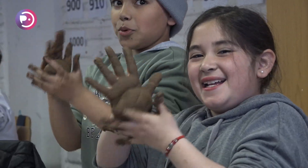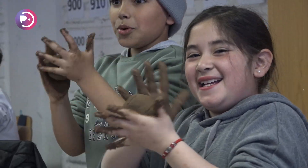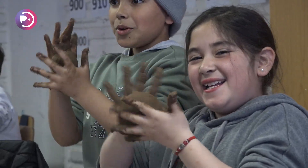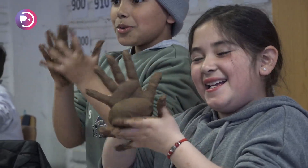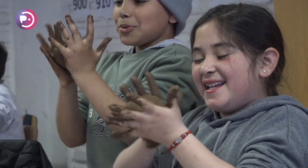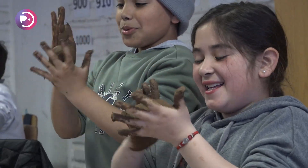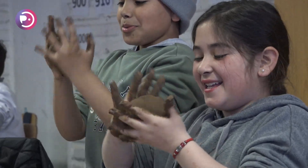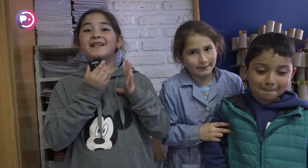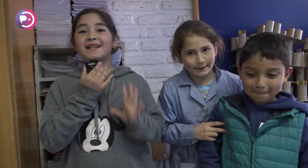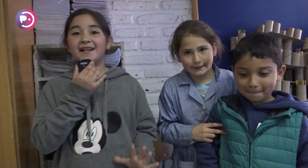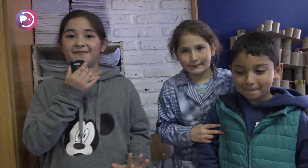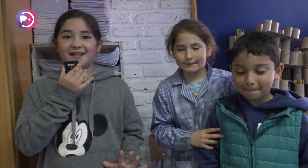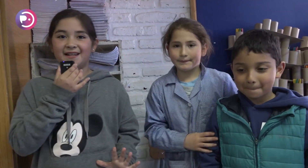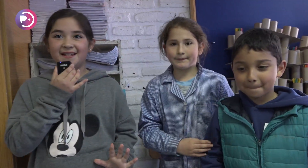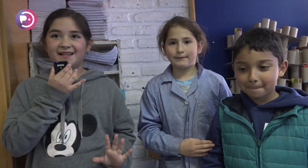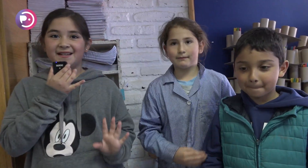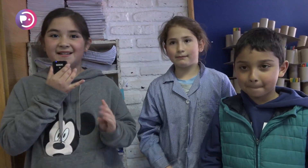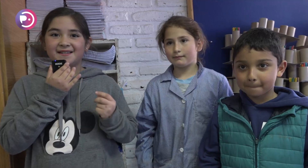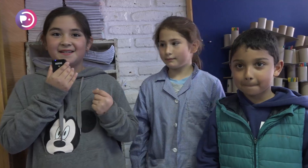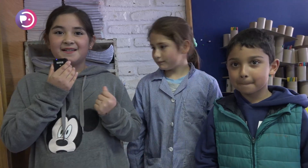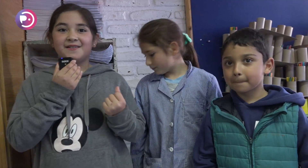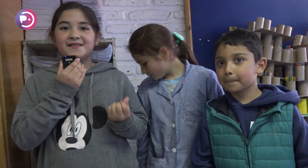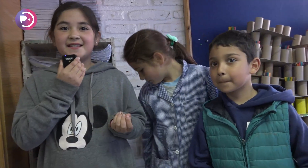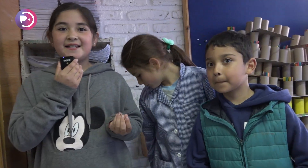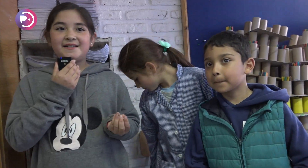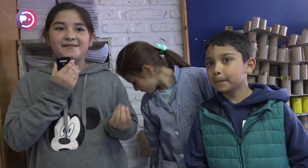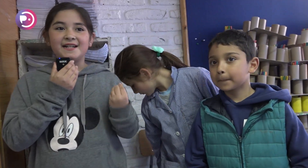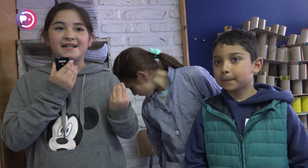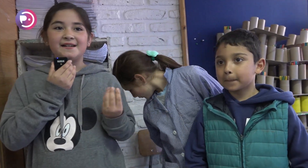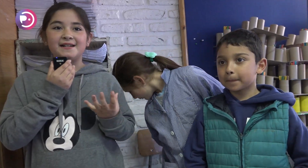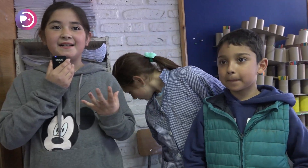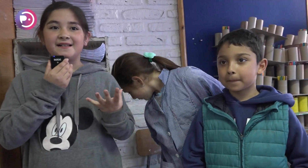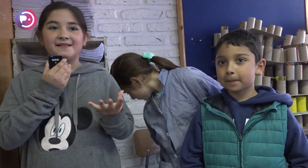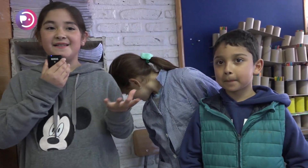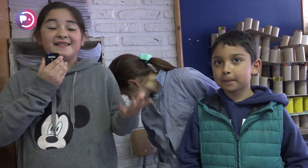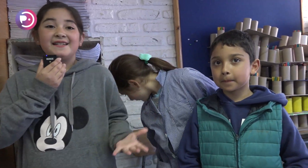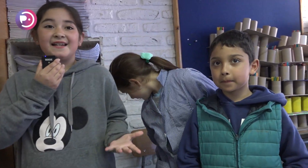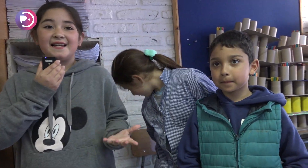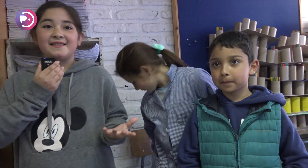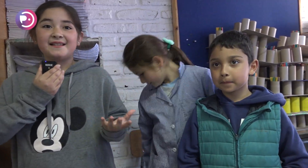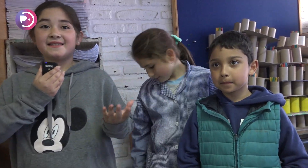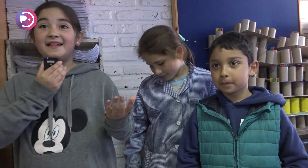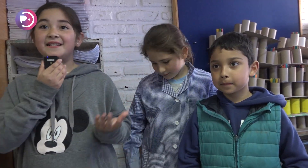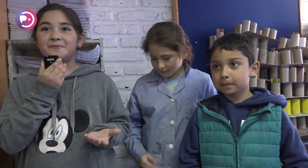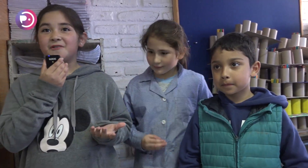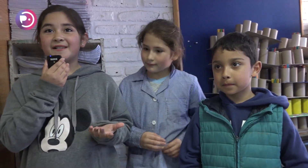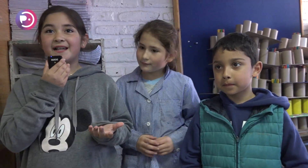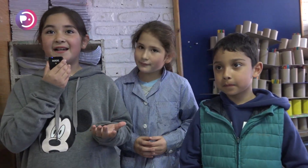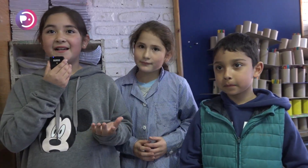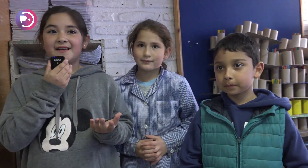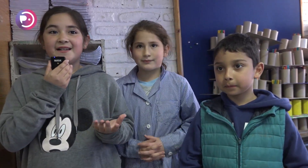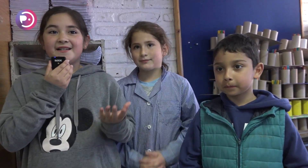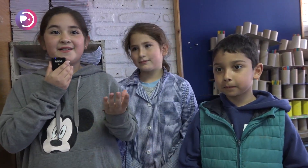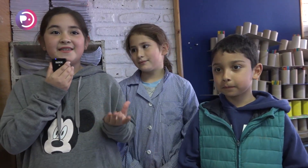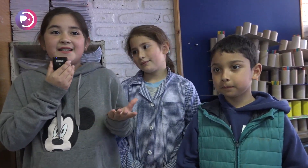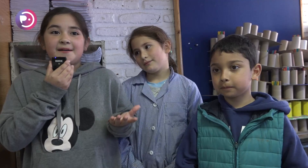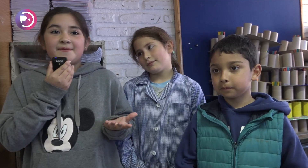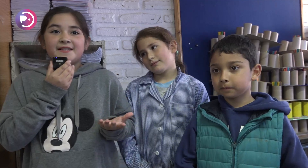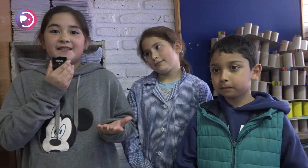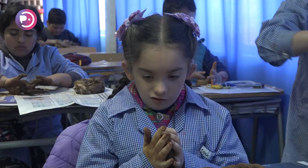pero fue increíble. Conocer a una niña tan hermosa con discapacidad